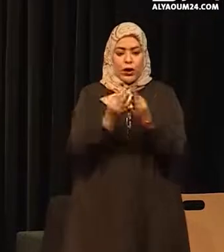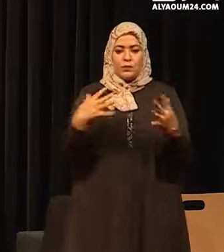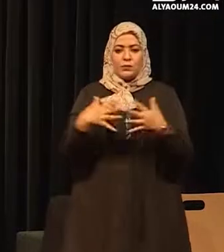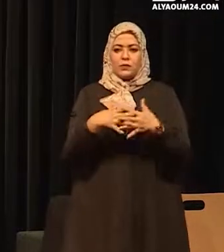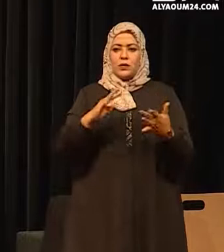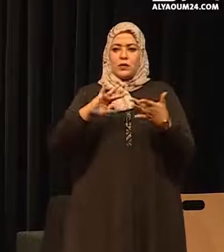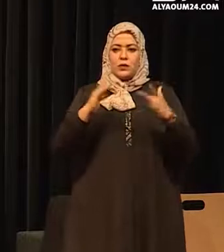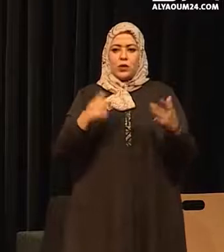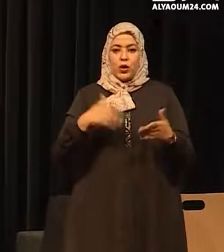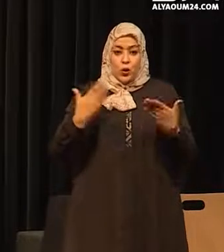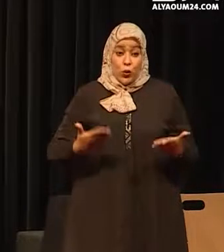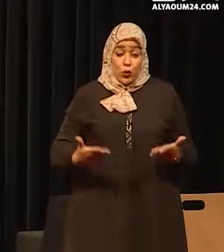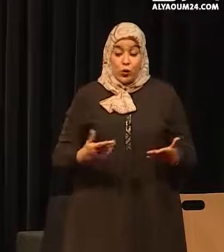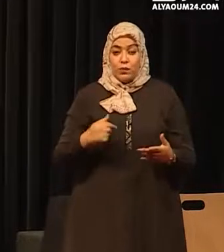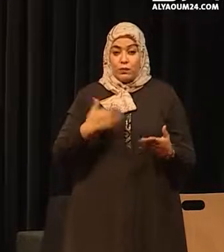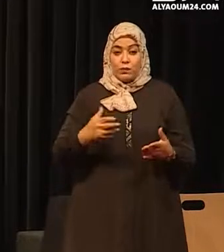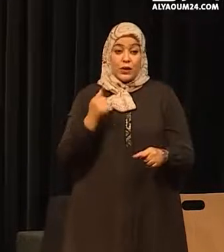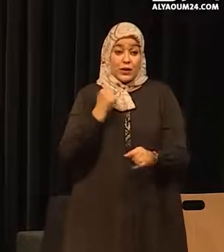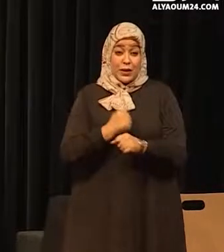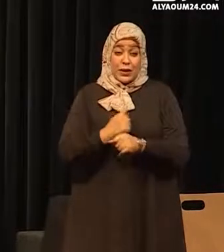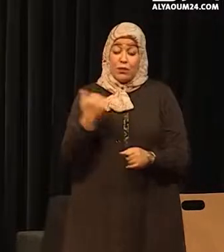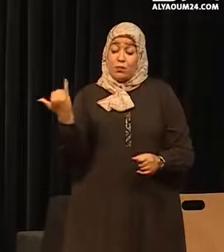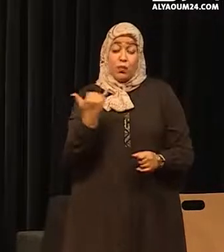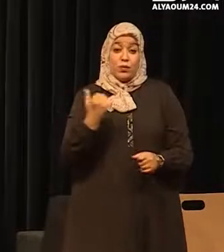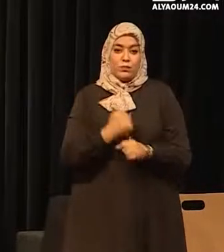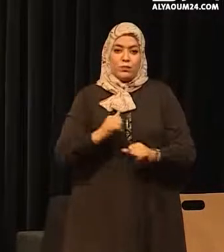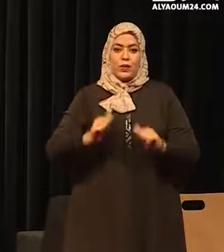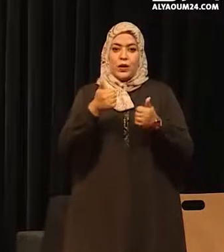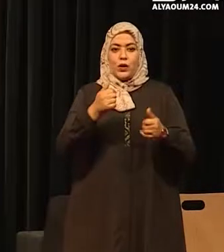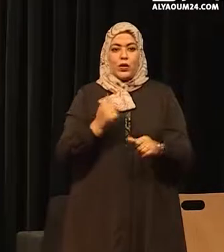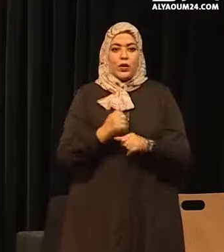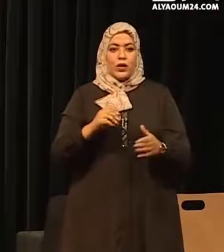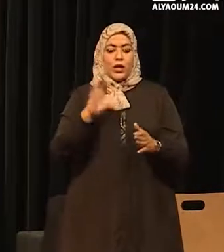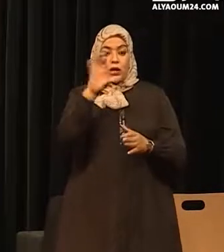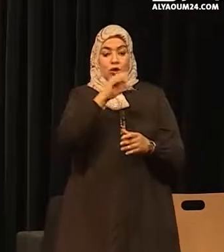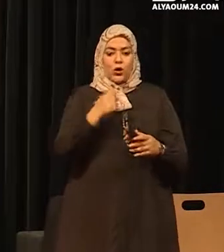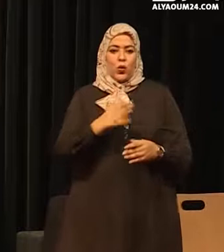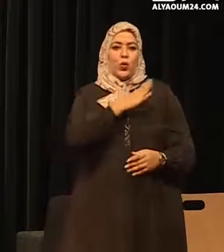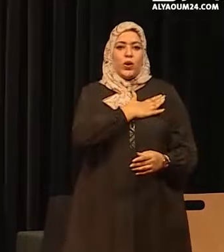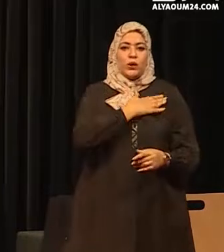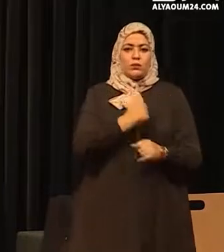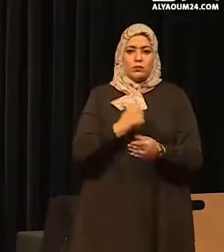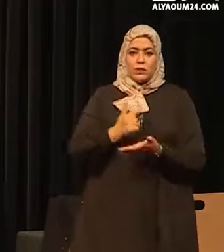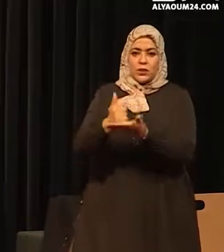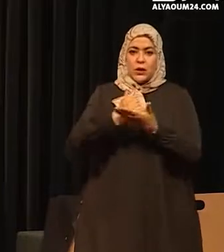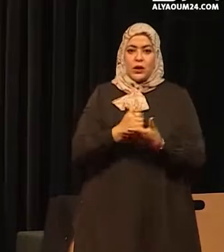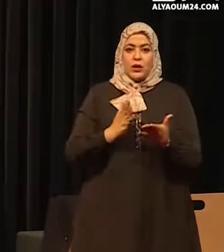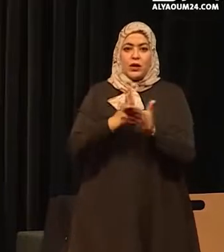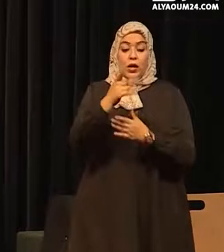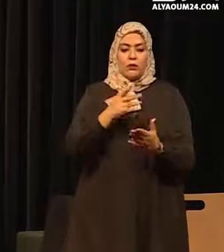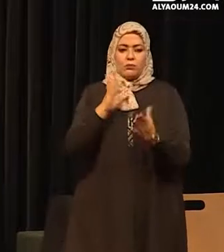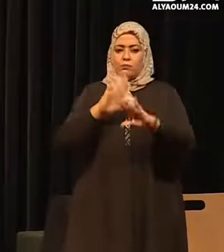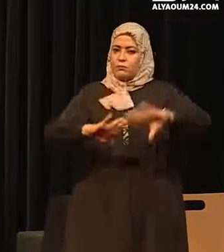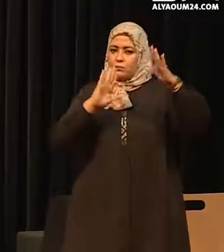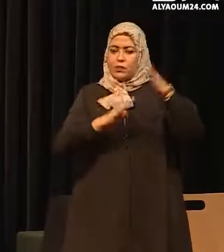الرقمية وبهذه المناسبة أن نوله بالعمل المهم والجاد الذي تقوم بها اللجنة الوطنية وسيساهم في الوروج الأهم